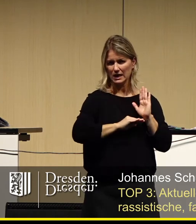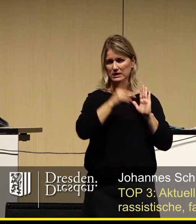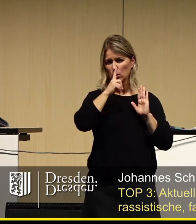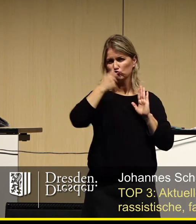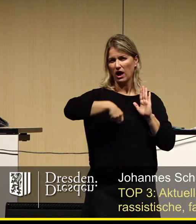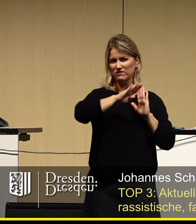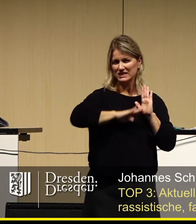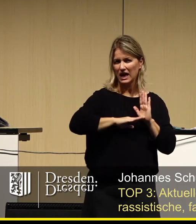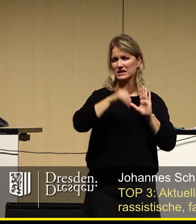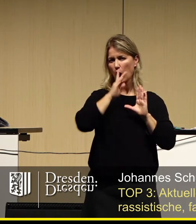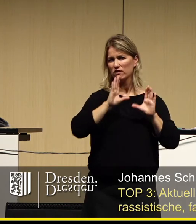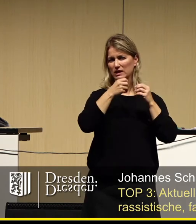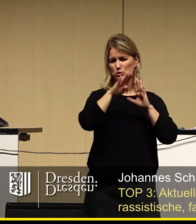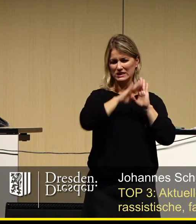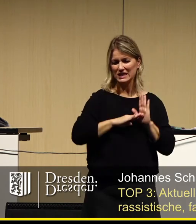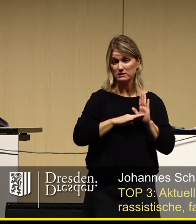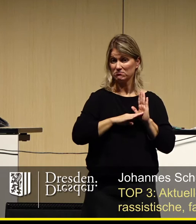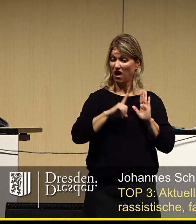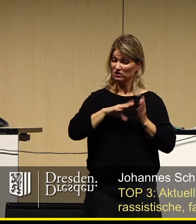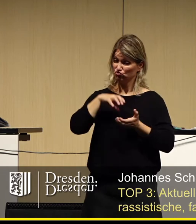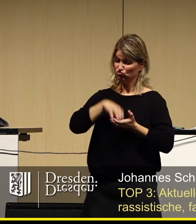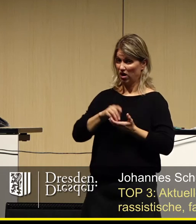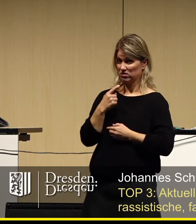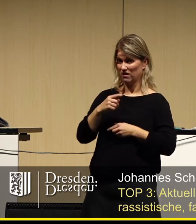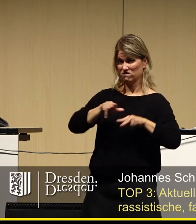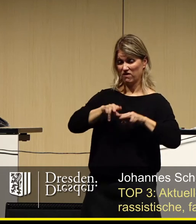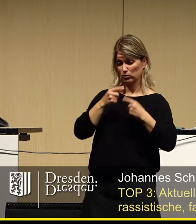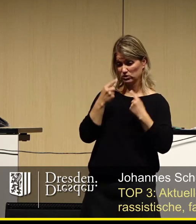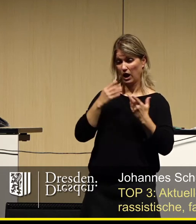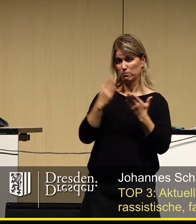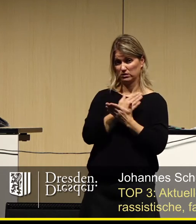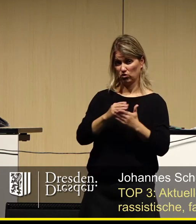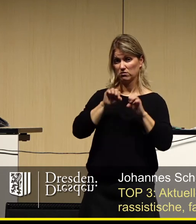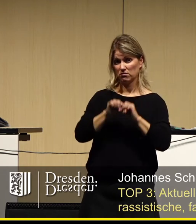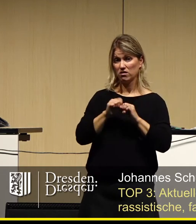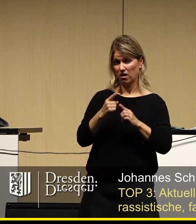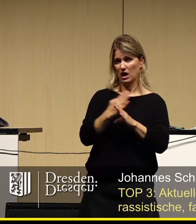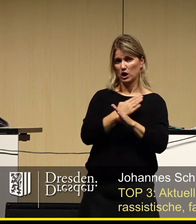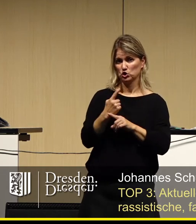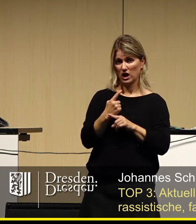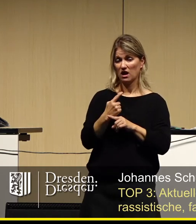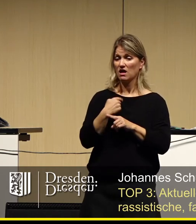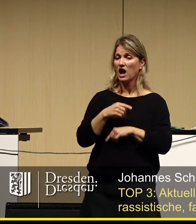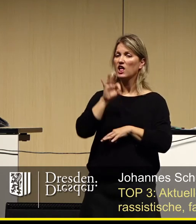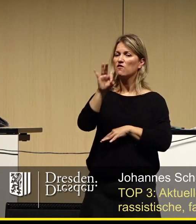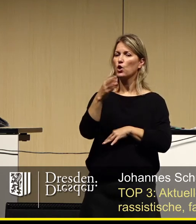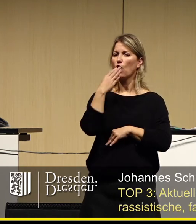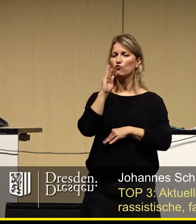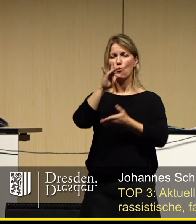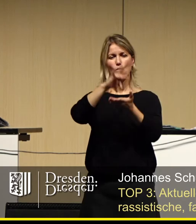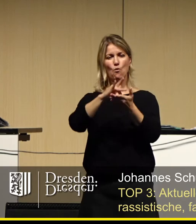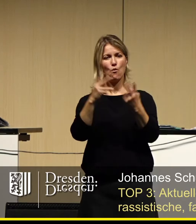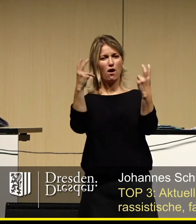und dem Versammlungsgesetz in den Händen der Stadt und ihrer Verwaltung. Es ist Zeit, den Rassisten keine komfortable Bühne mehr vor